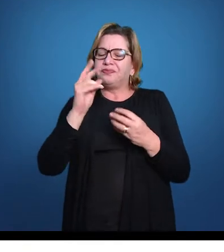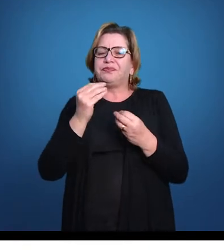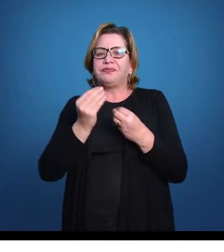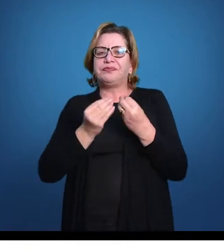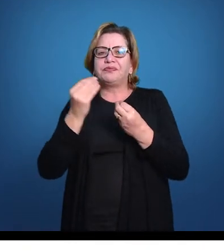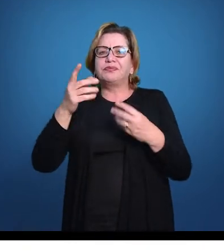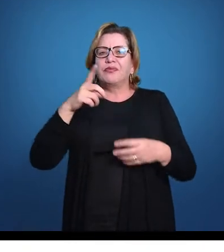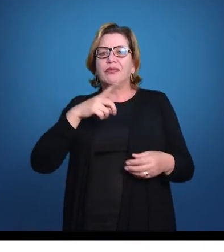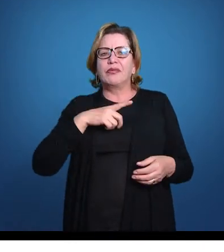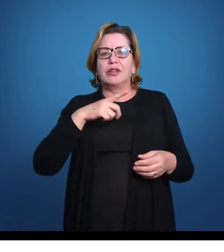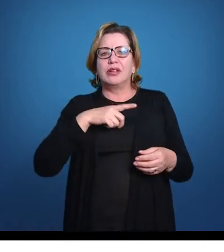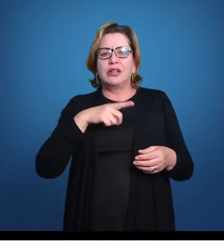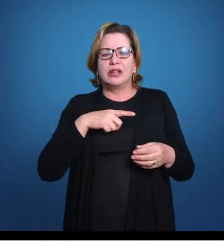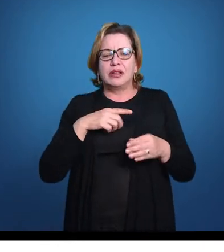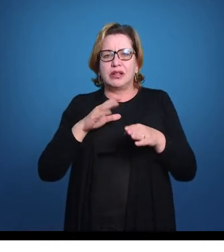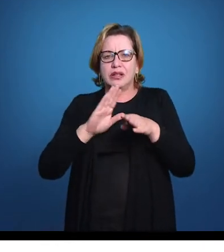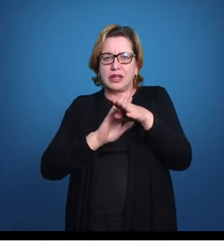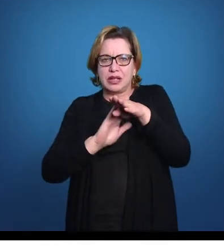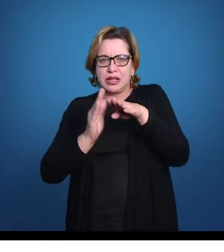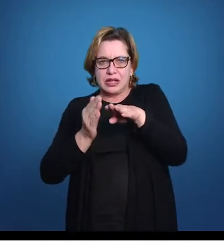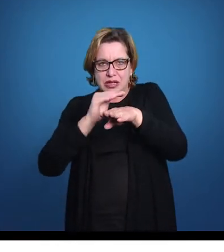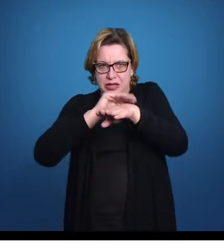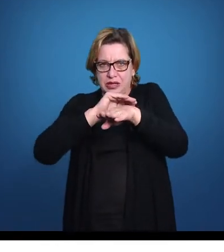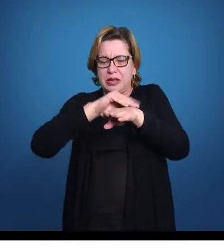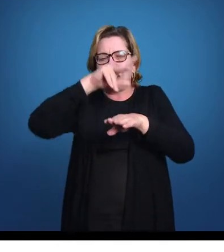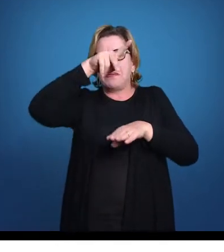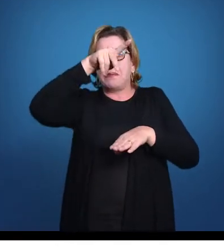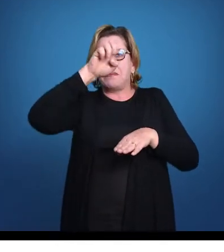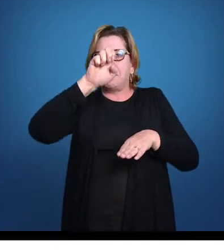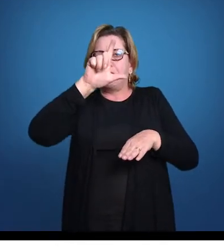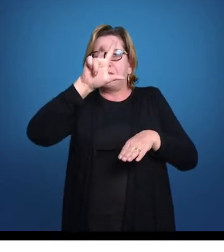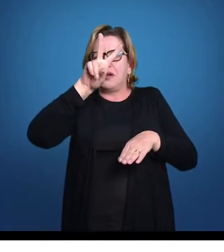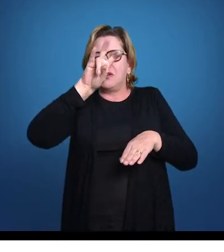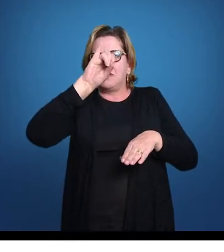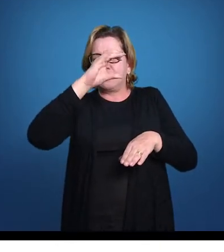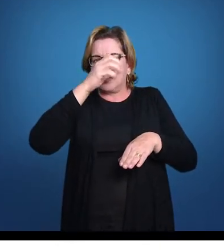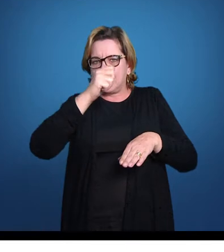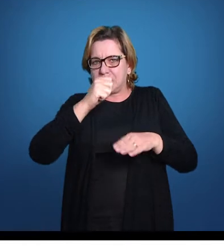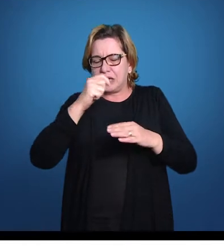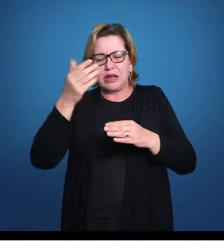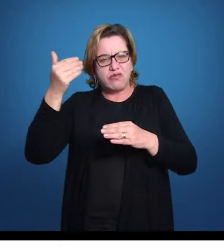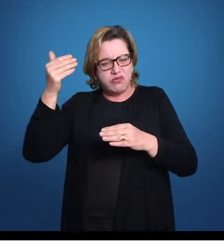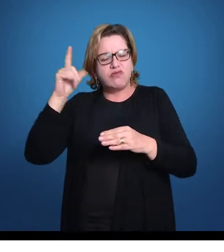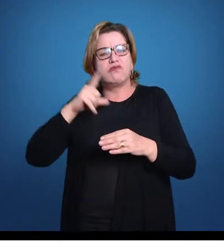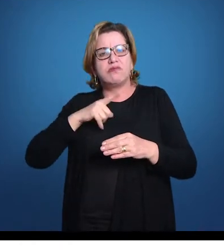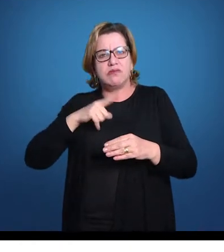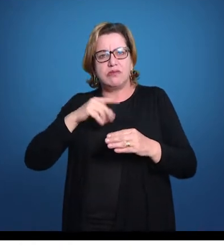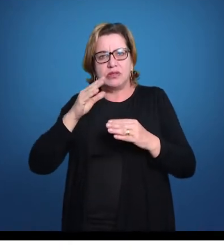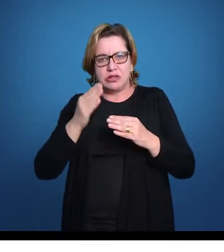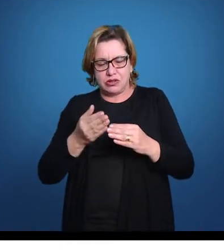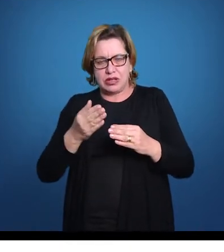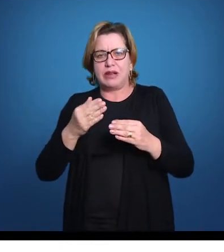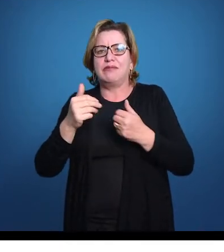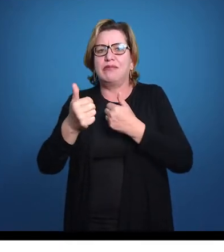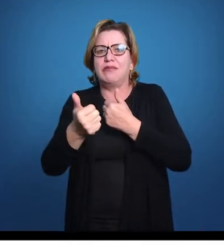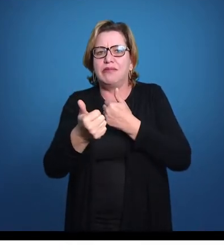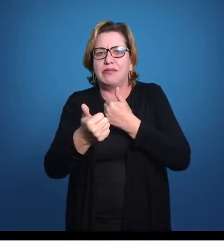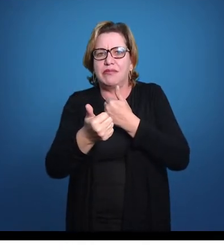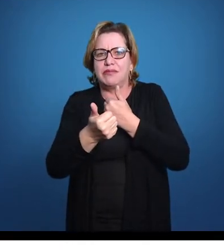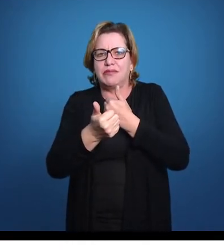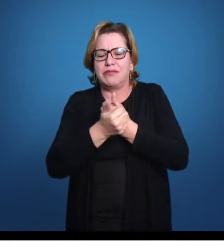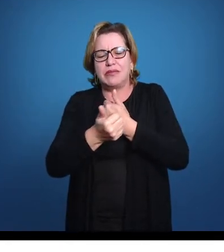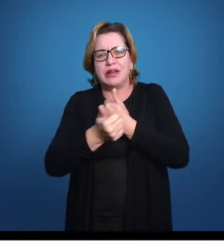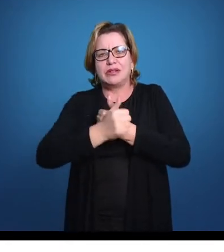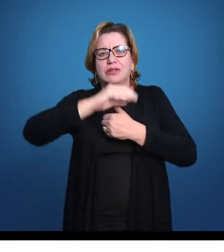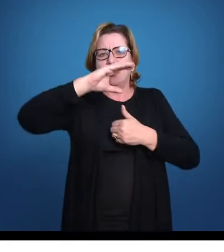a gente tem uma nadadeira pélvica, né? Aqui a forma ancestral tinha essa nadadeira pélvica próxima à